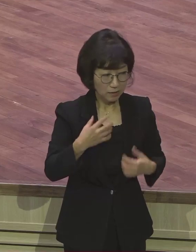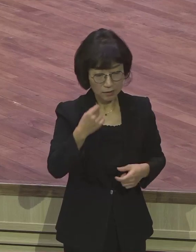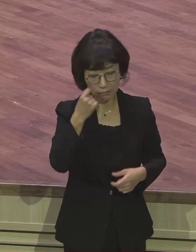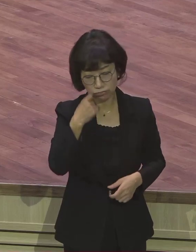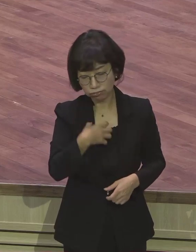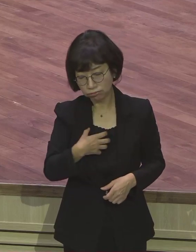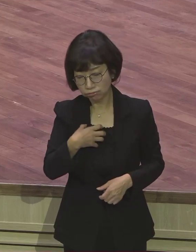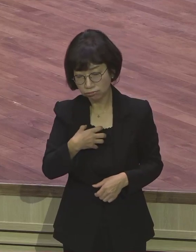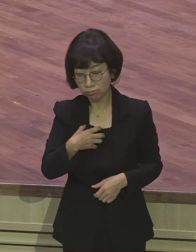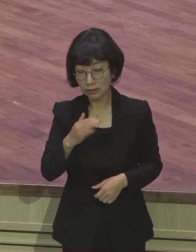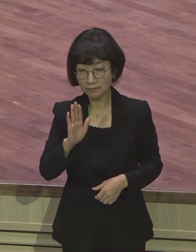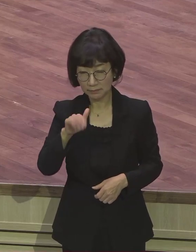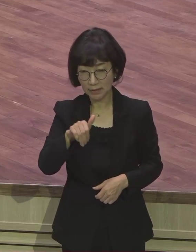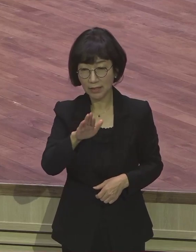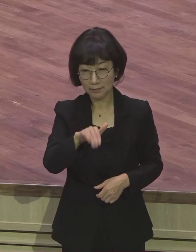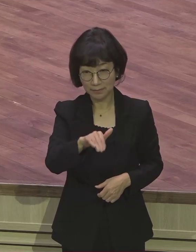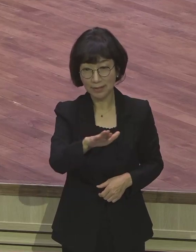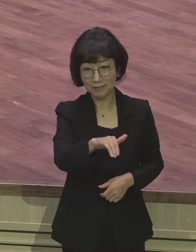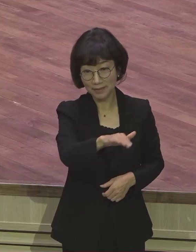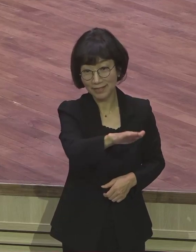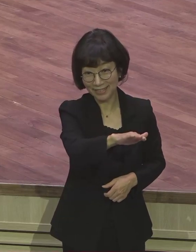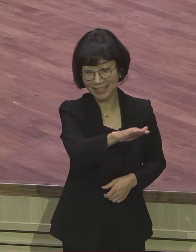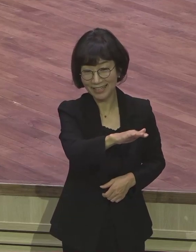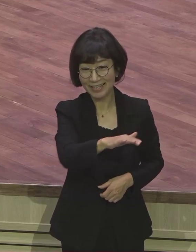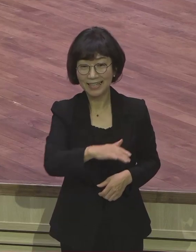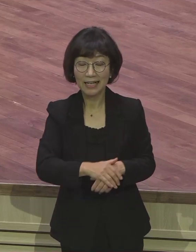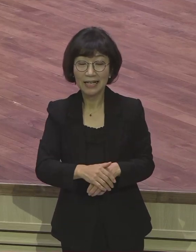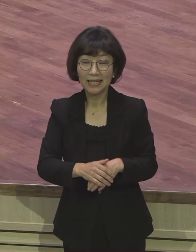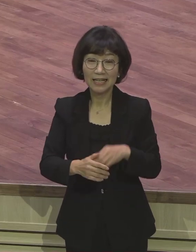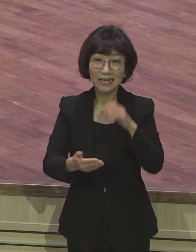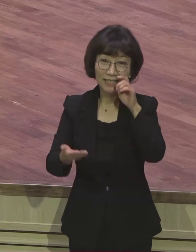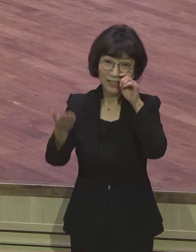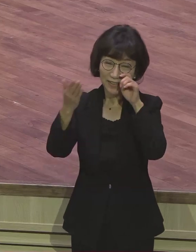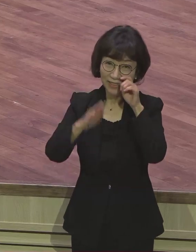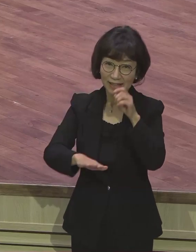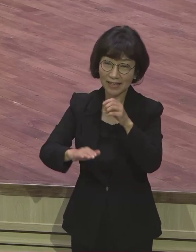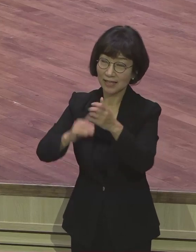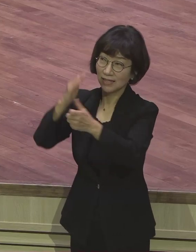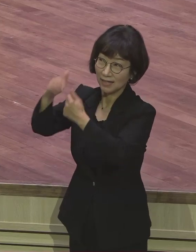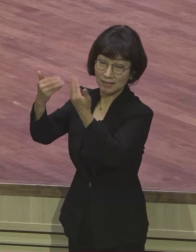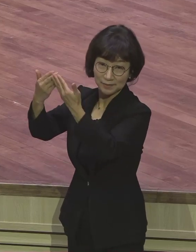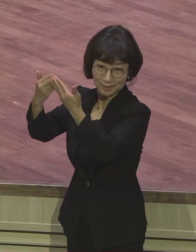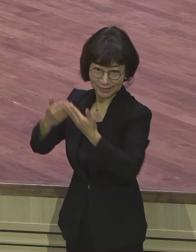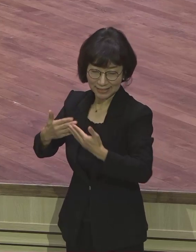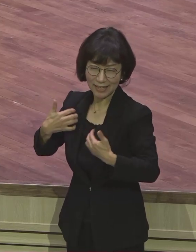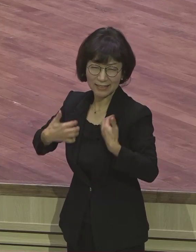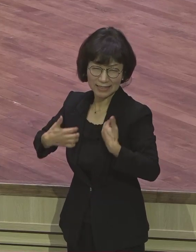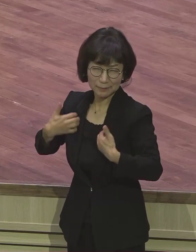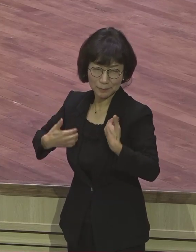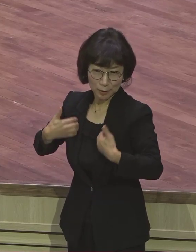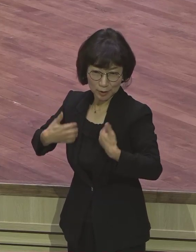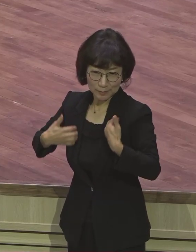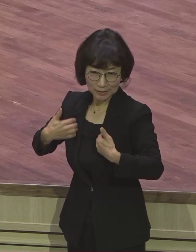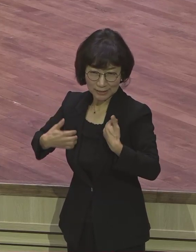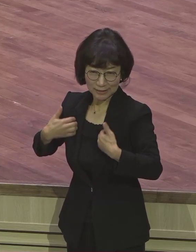다 이따가 싹 없어져 버리죠 연기처럼 이슬처럼 없어져 버리죠 이렇게